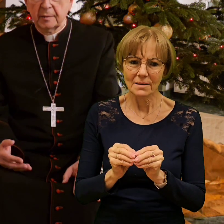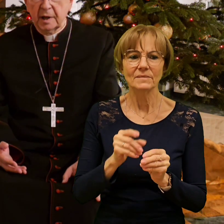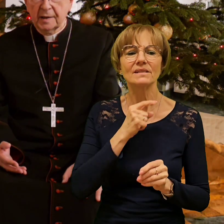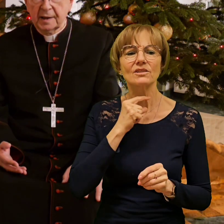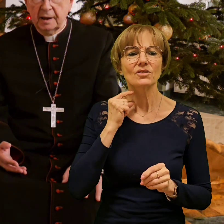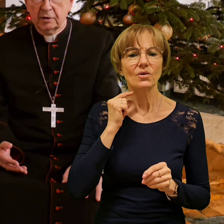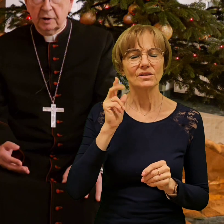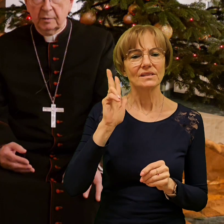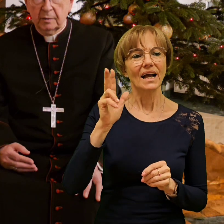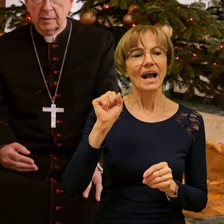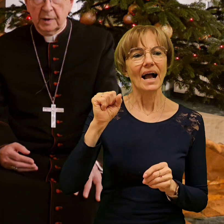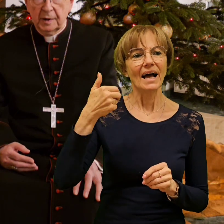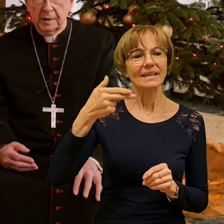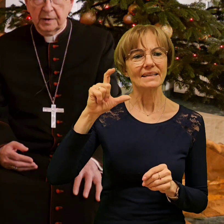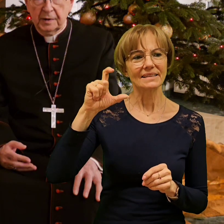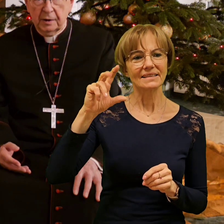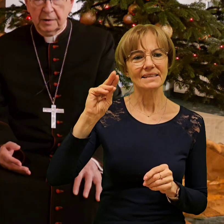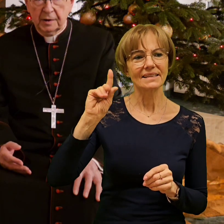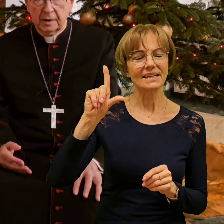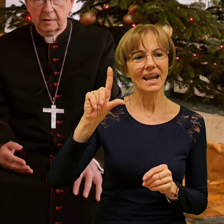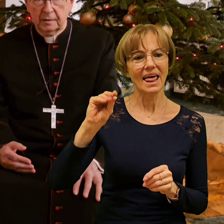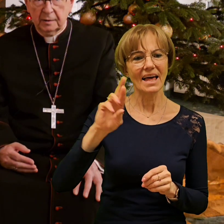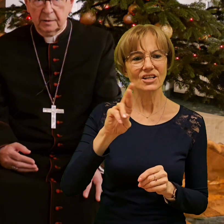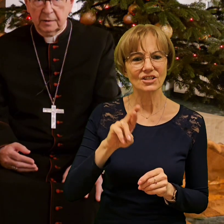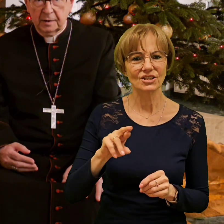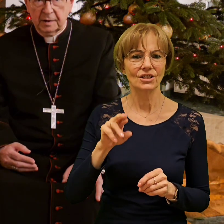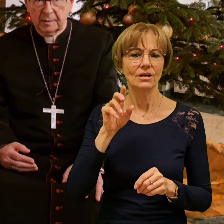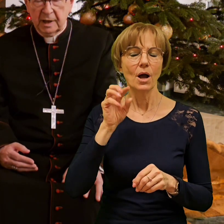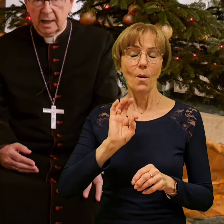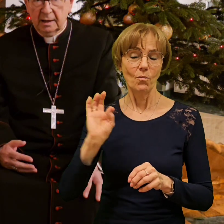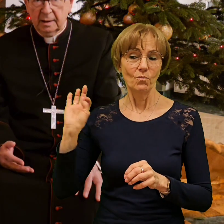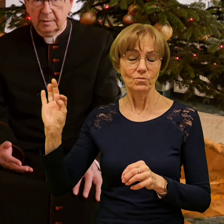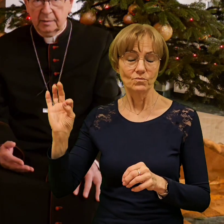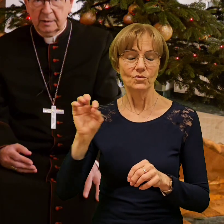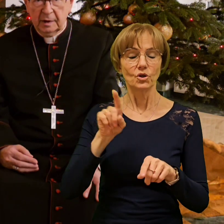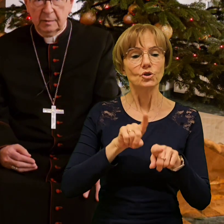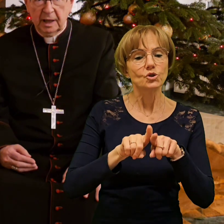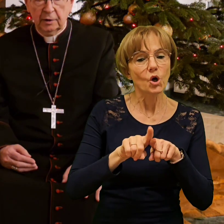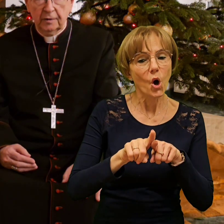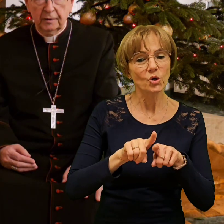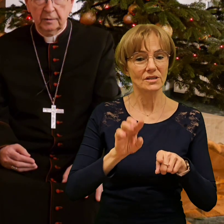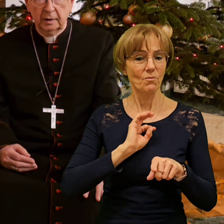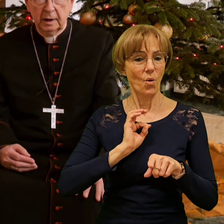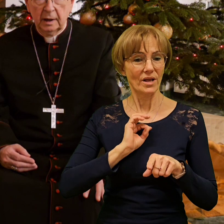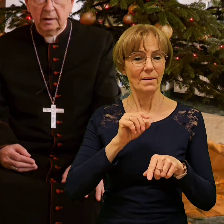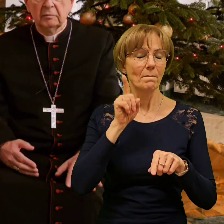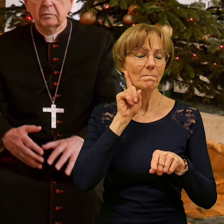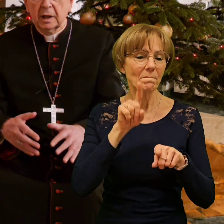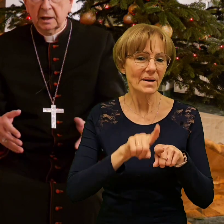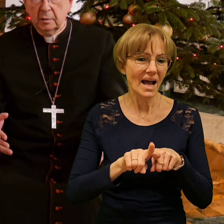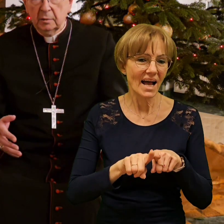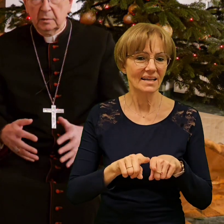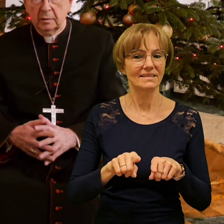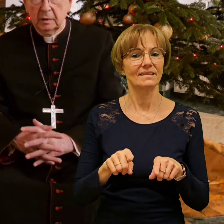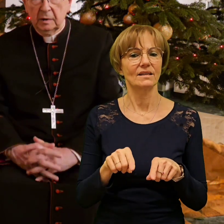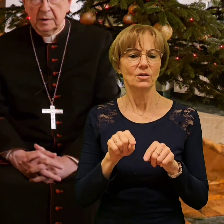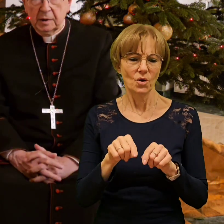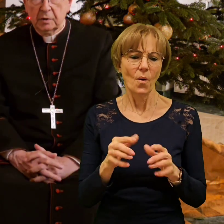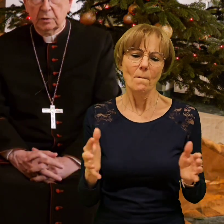kanclerzem, z siostrą, z bratem i bratową. W takim stosunku